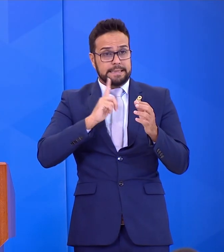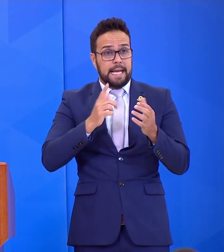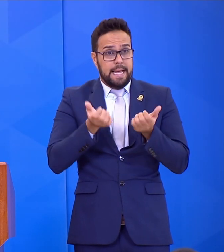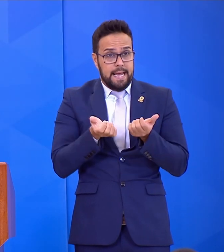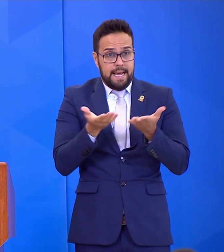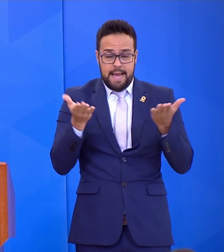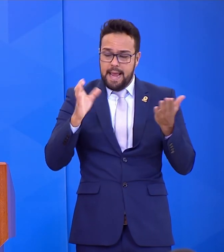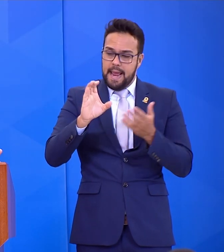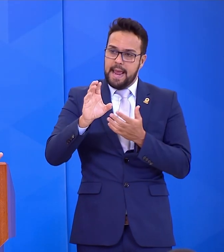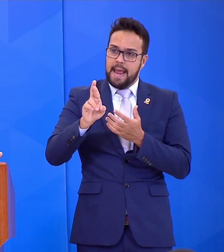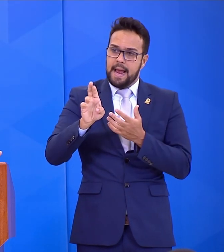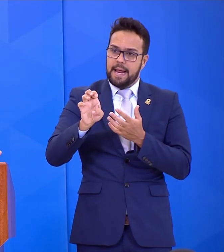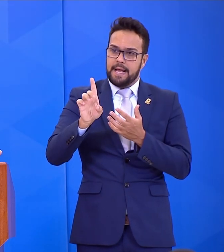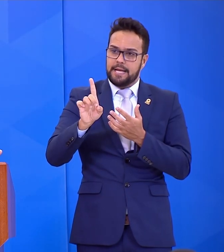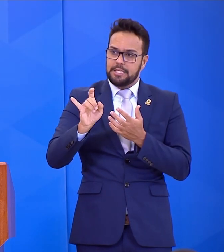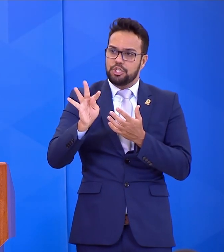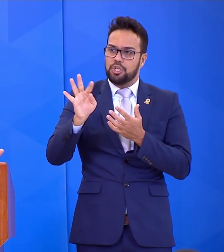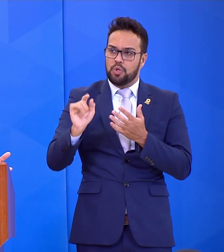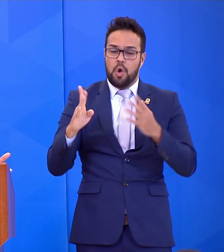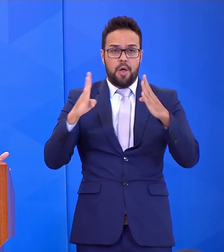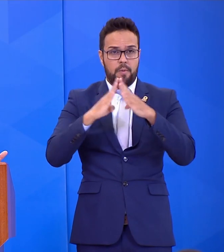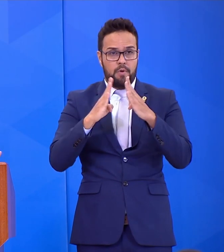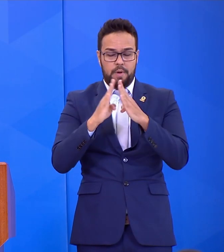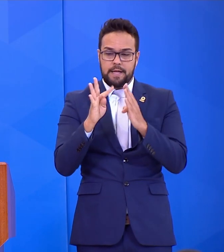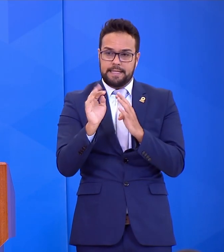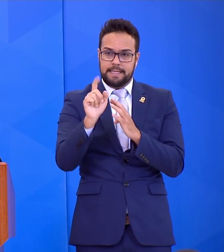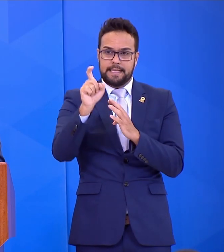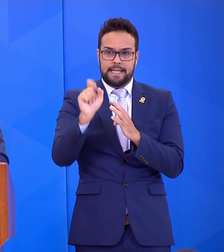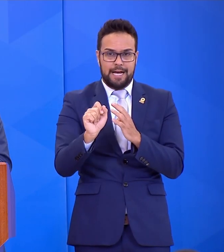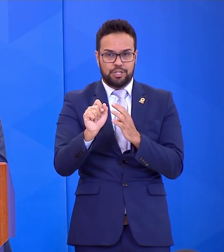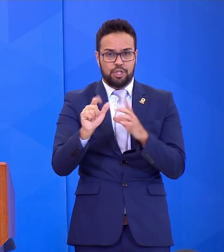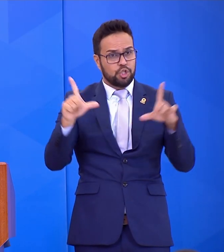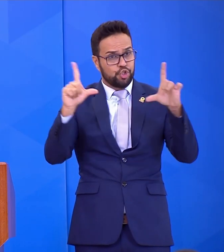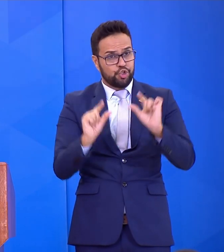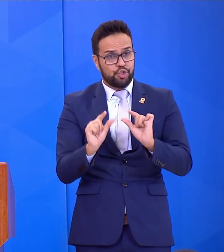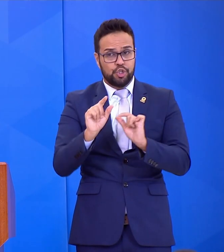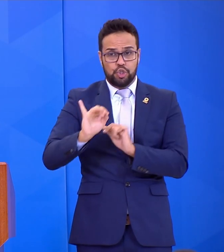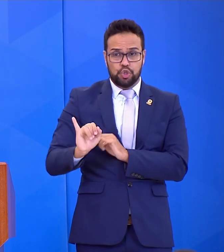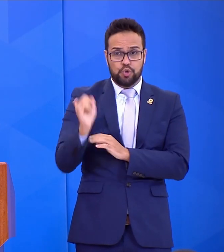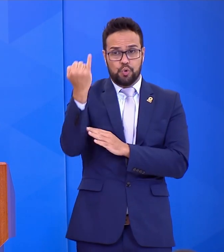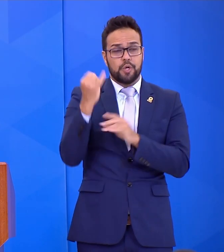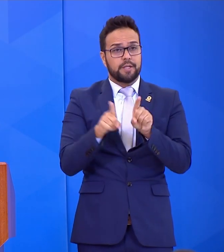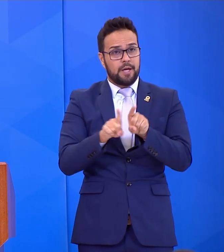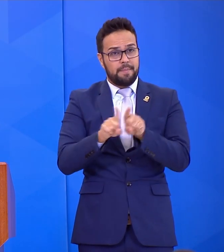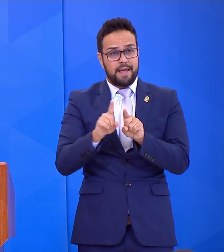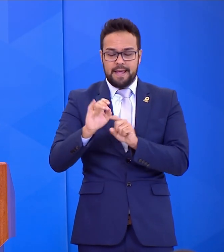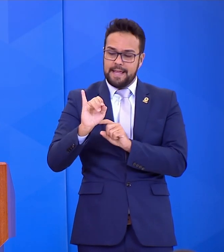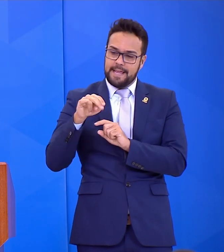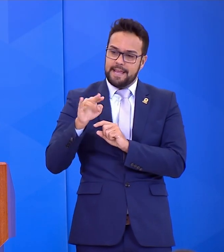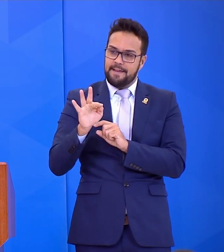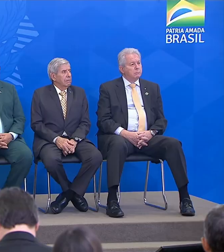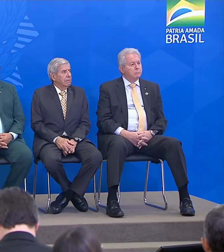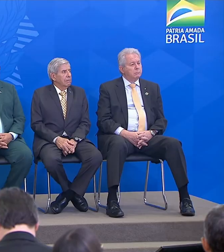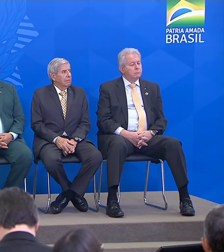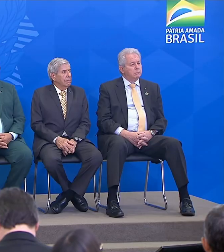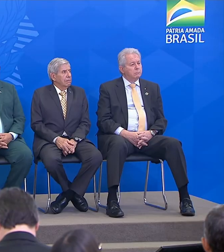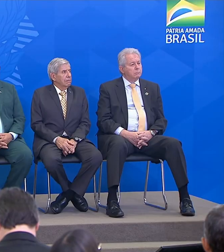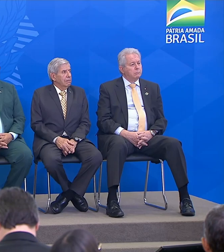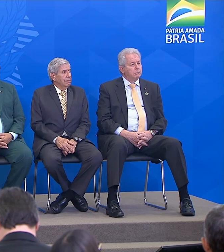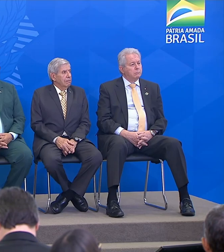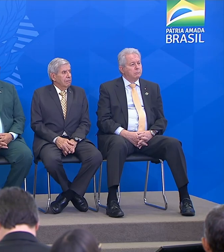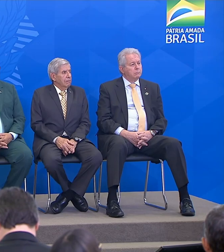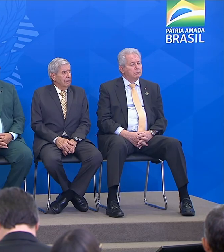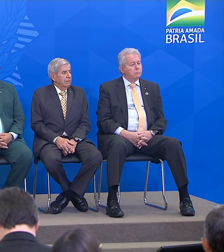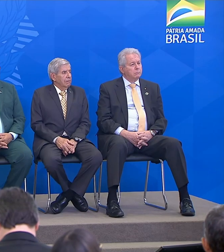um crédito imobiliário por TR, taxa referencial de juros, nós oferecemos por inflação, IPCA, e